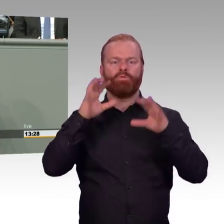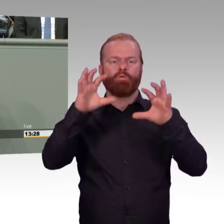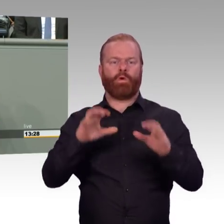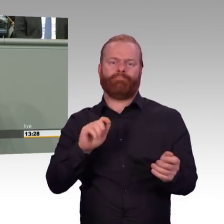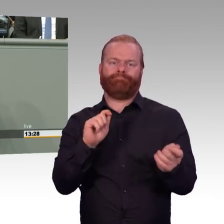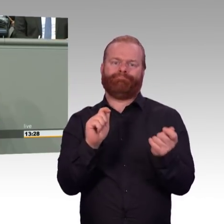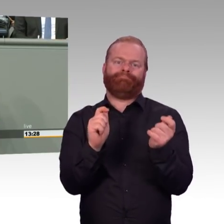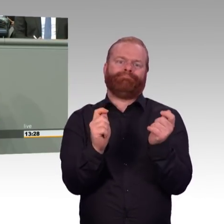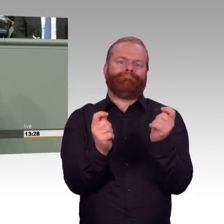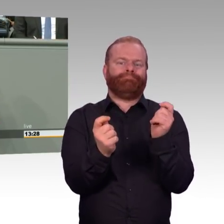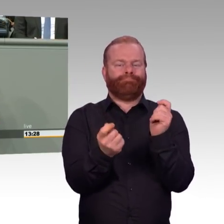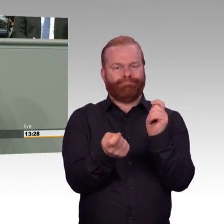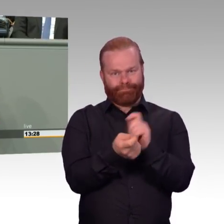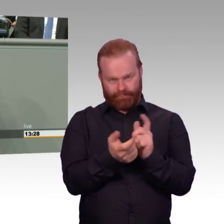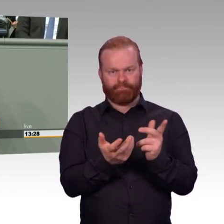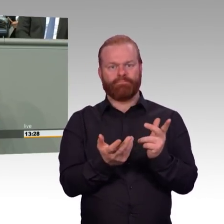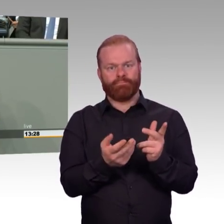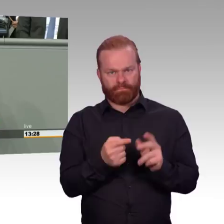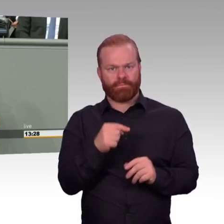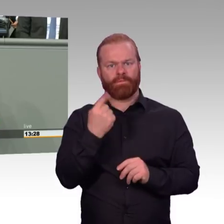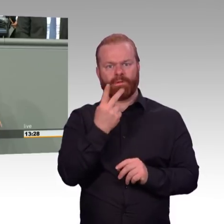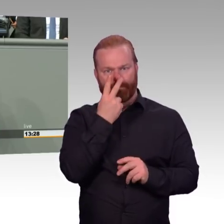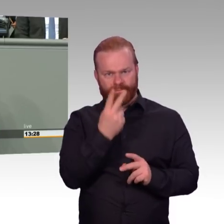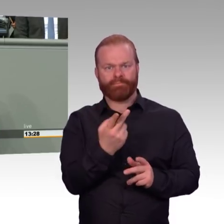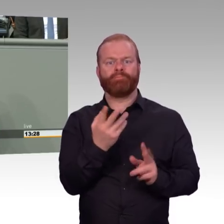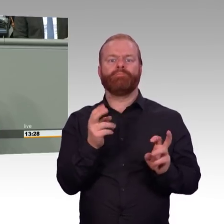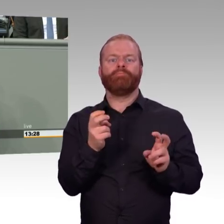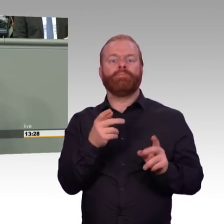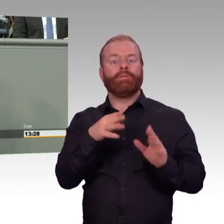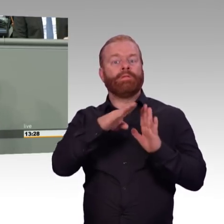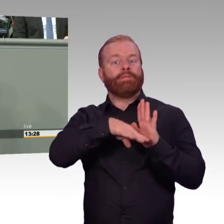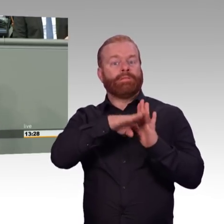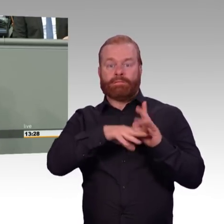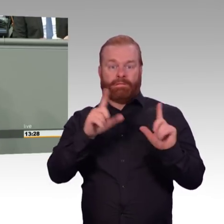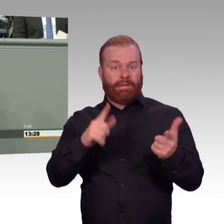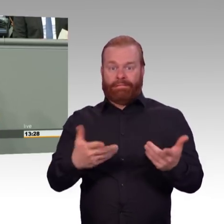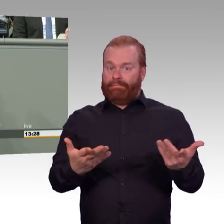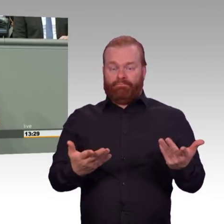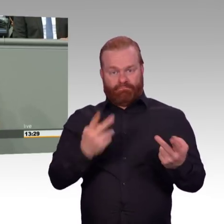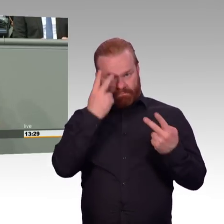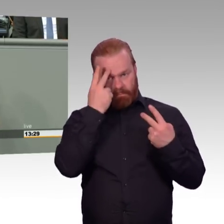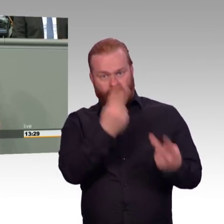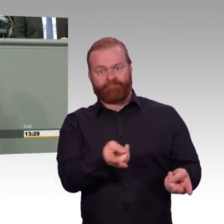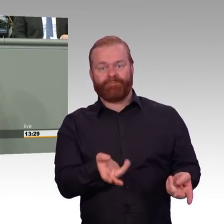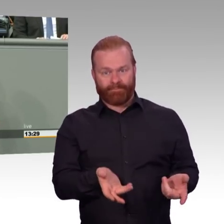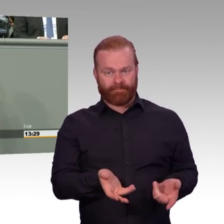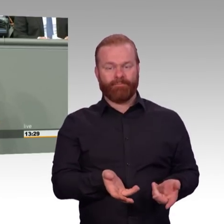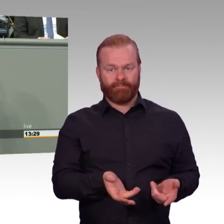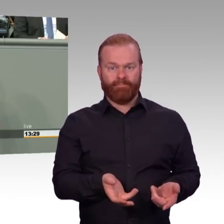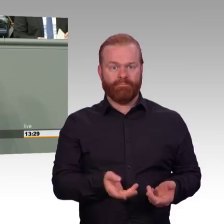das wäre nicht an der Zeit, dass wir die Menschen, die vom Strukturwandel in der Energiewirtschaft betroffen sind,